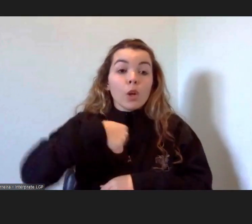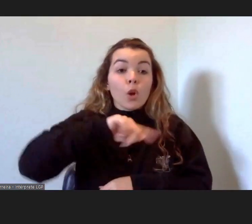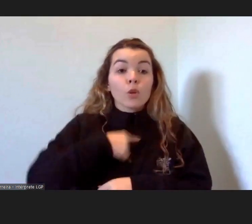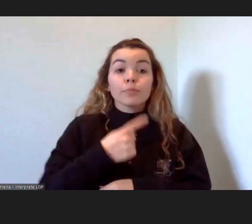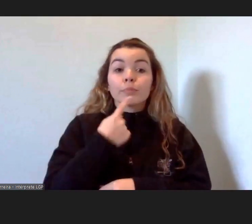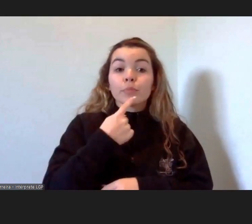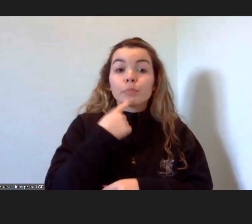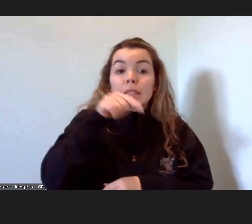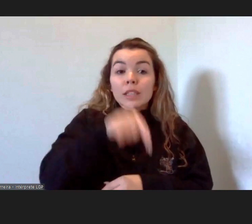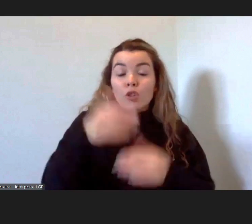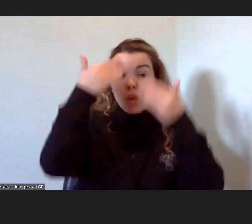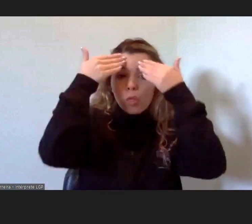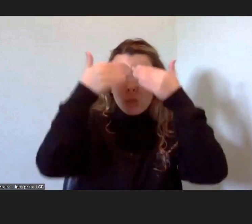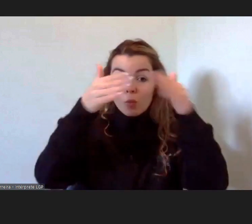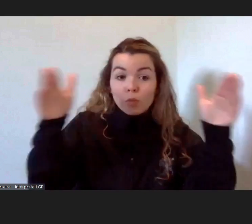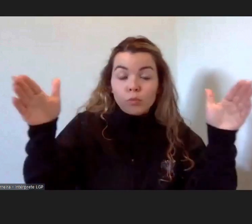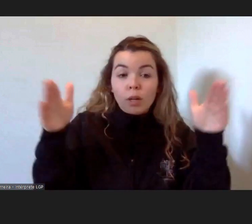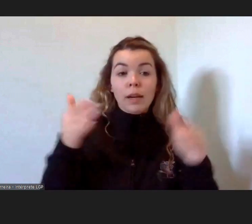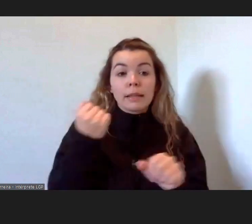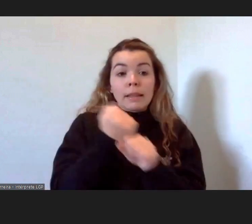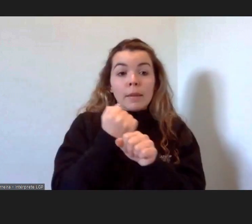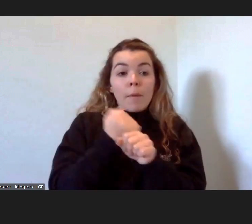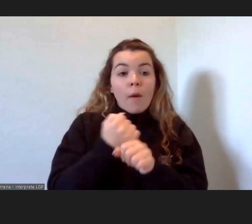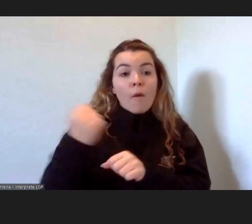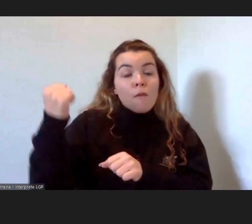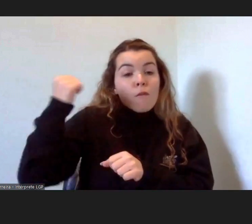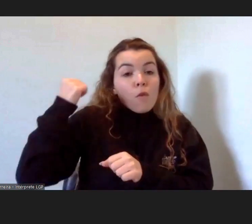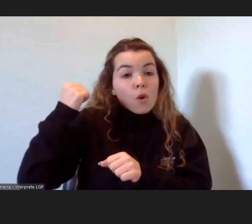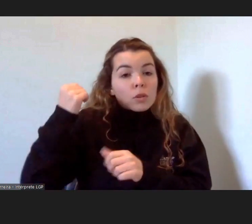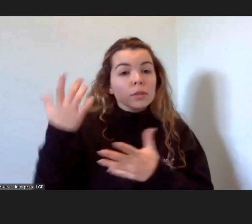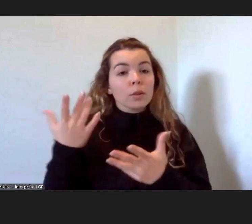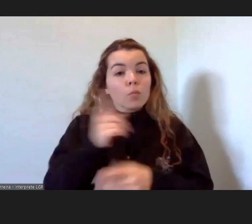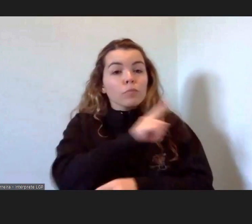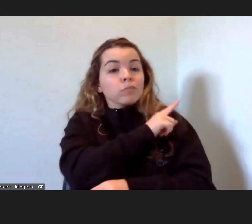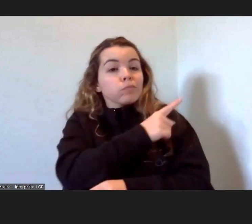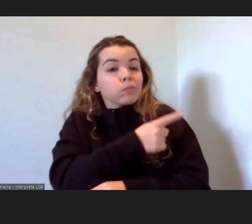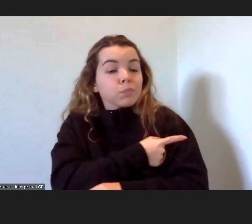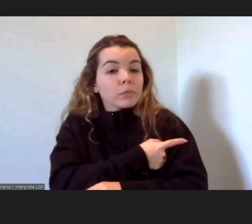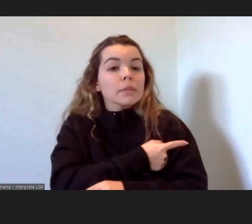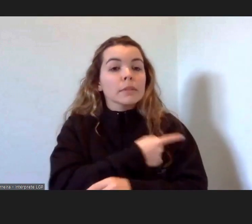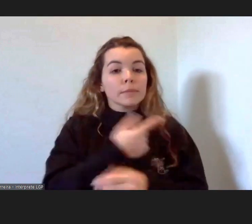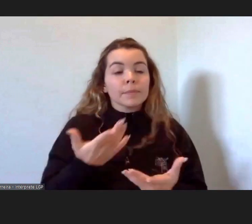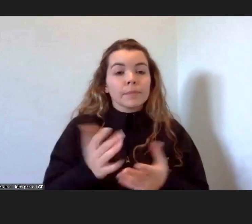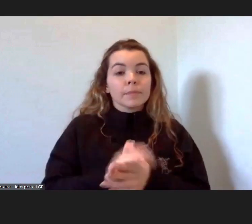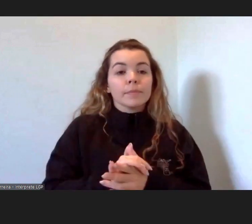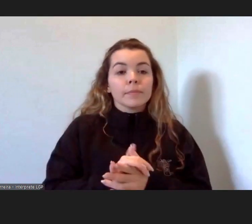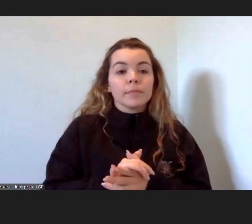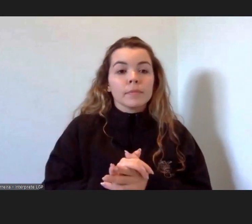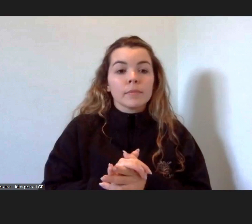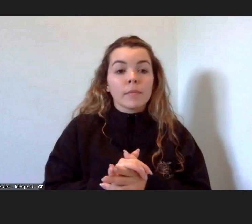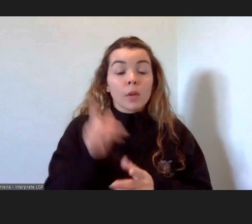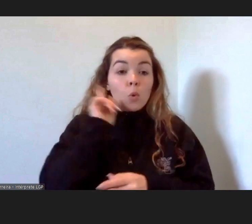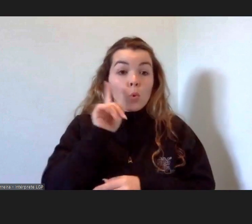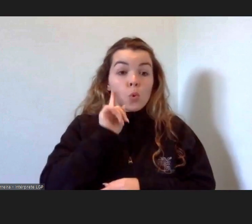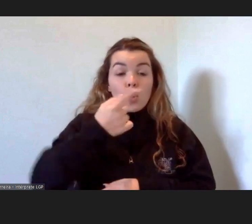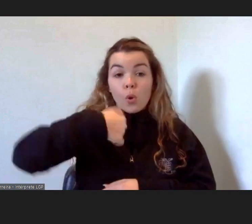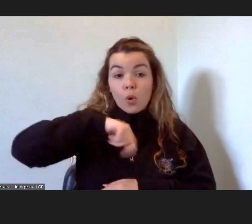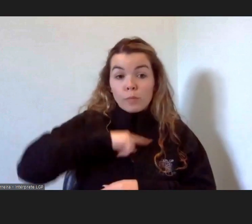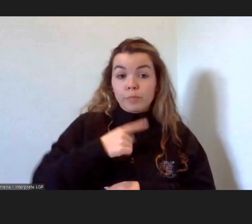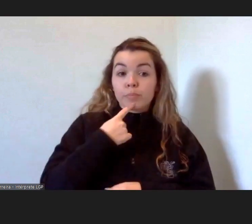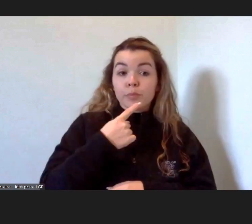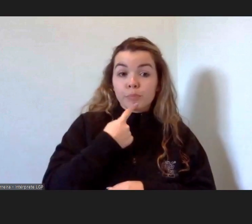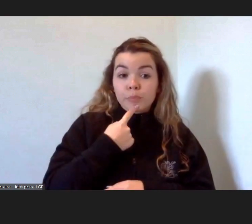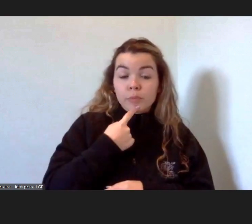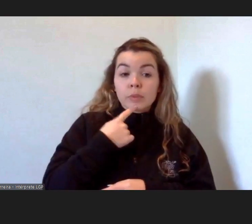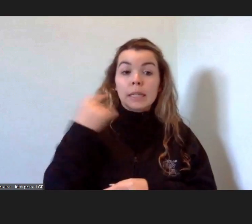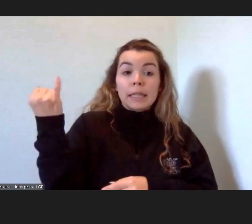Democrático tem aqui uma força não centrífuga, mas uma força centrípeta, ou seja, é importante perceber que as entidades da